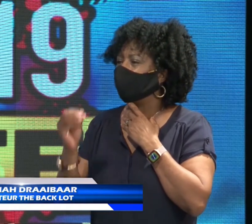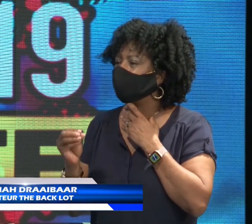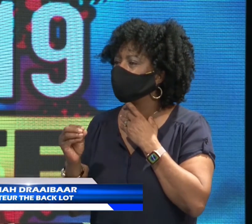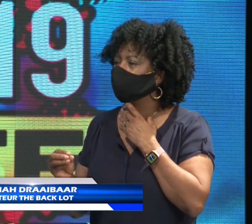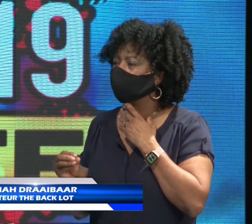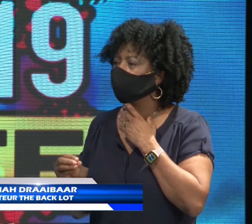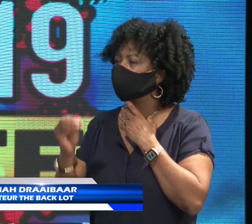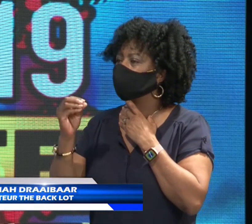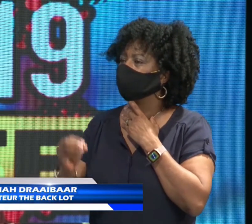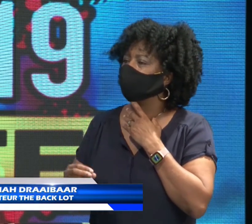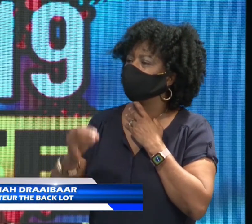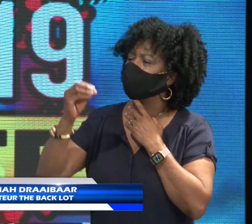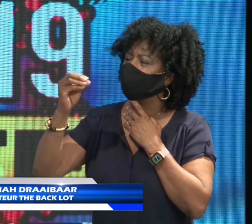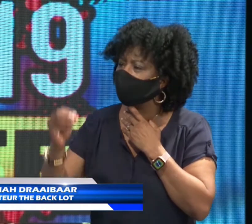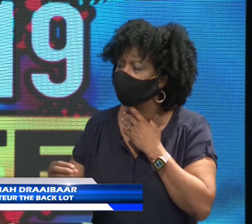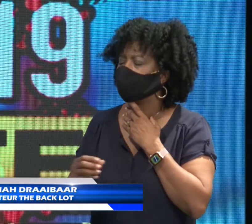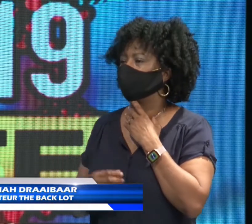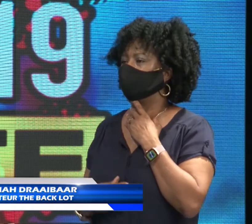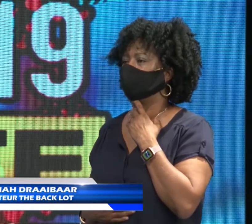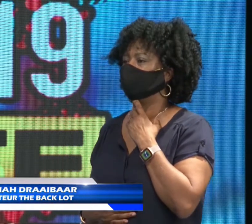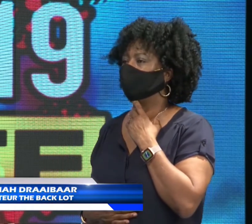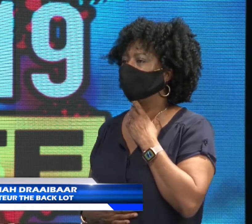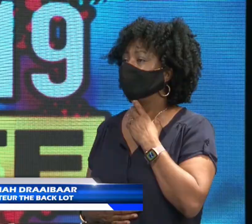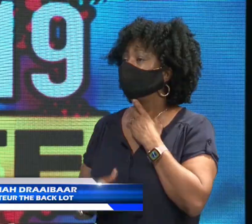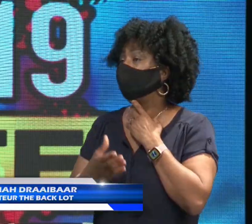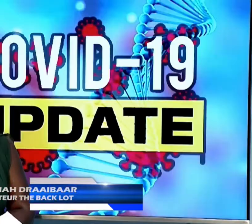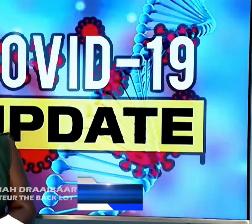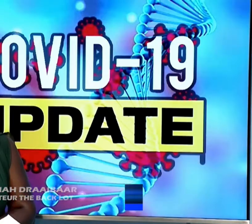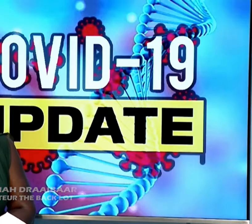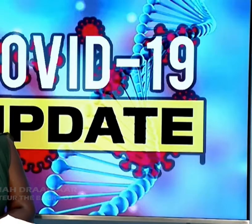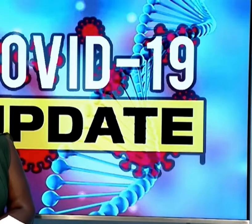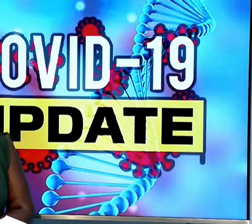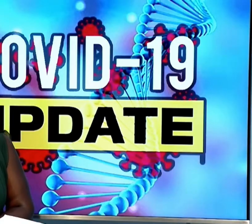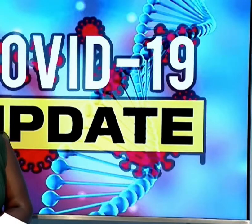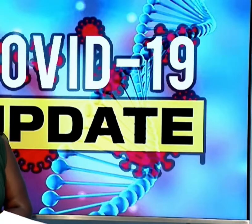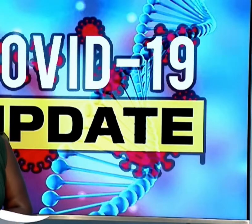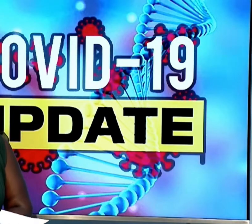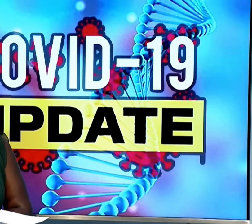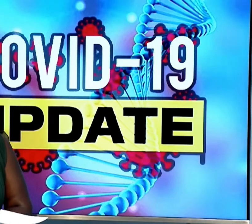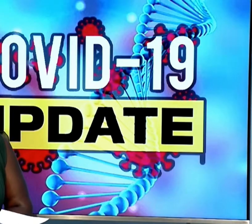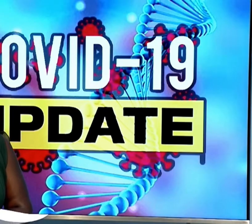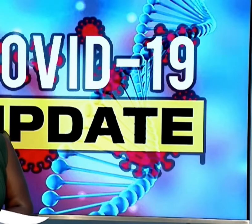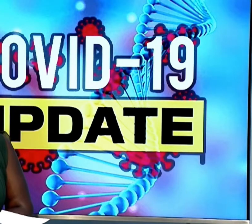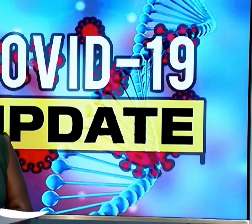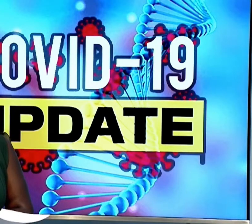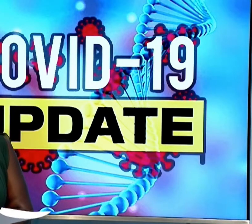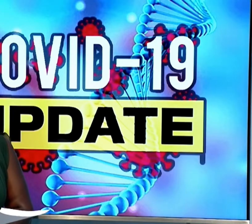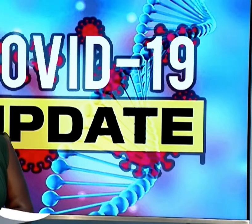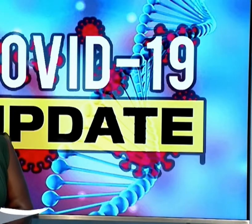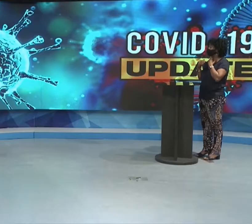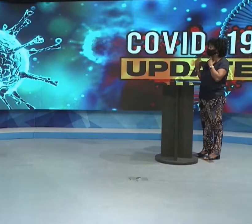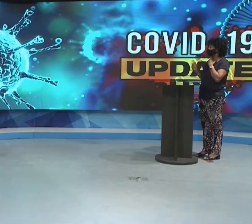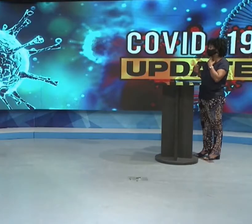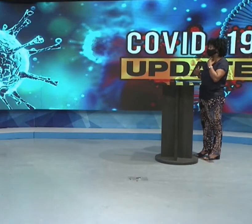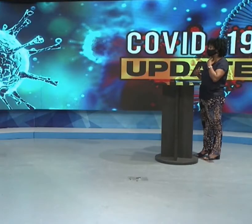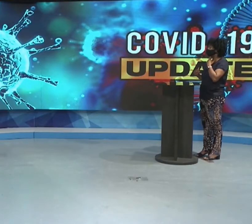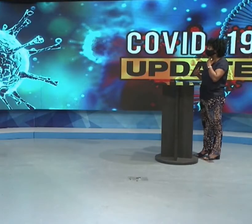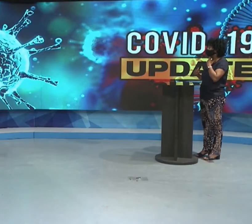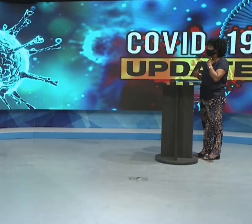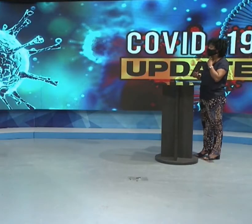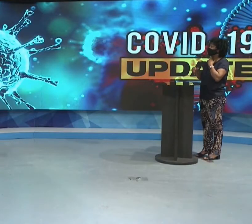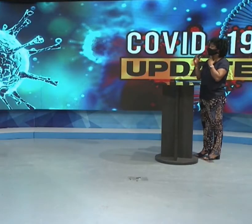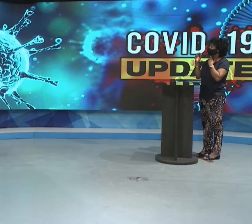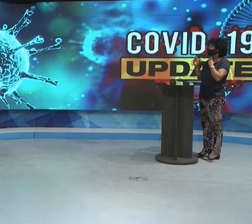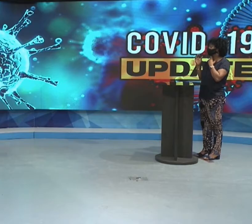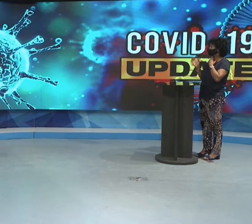om alles te doen om te zorgen dat ze niet ziek worden. Maar we hebben het gezien. We hebben geen invloed meer op wat er hier in Suriname